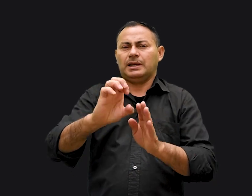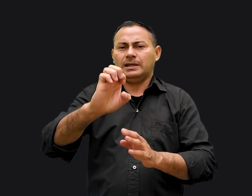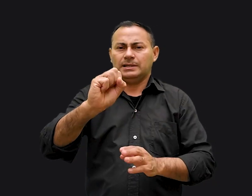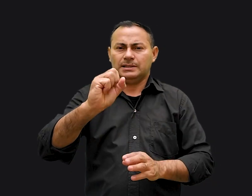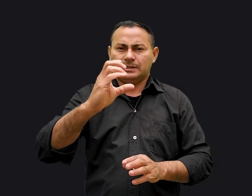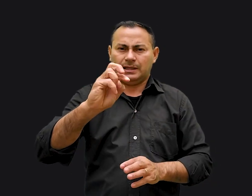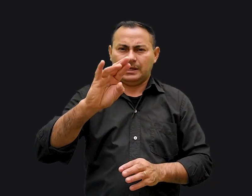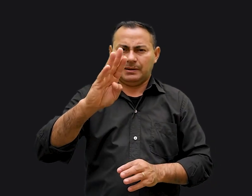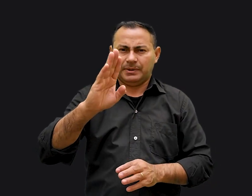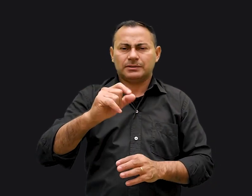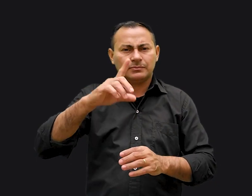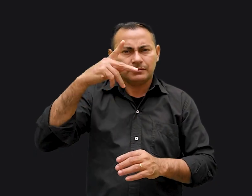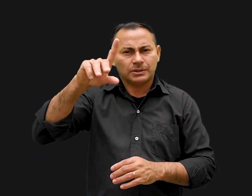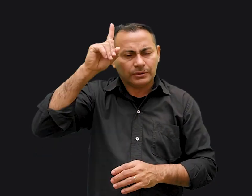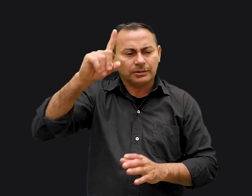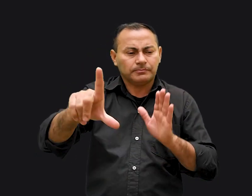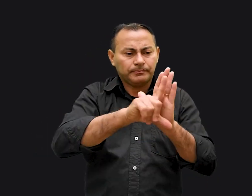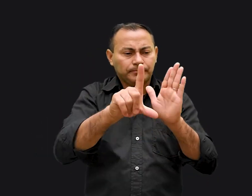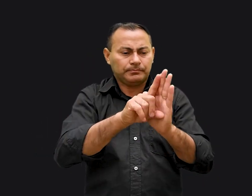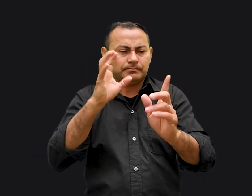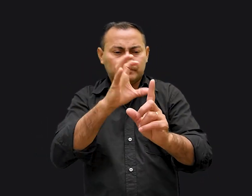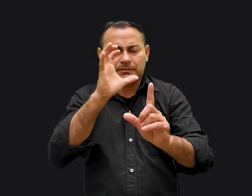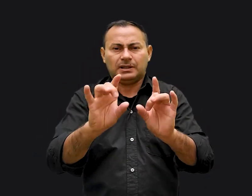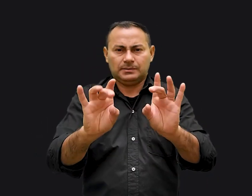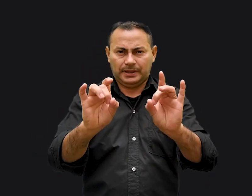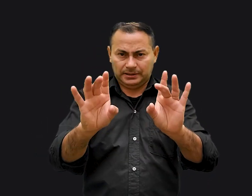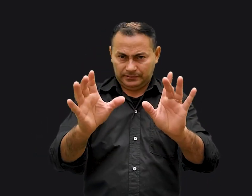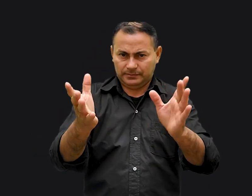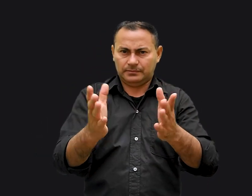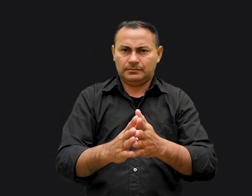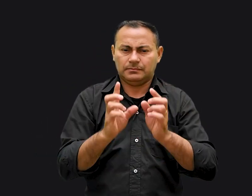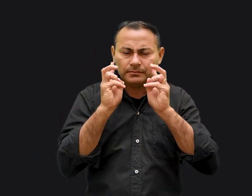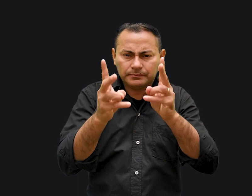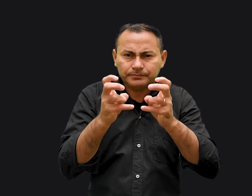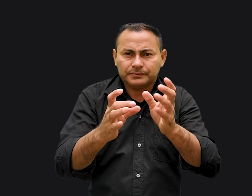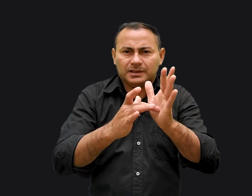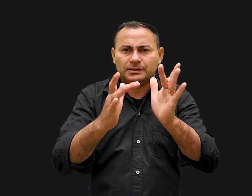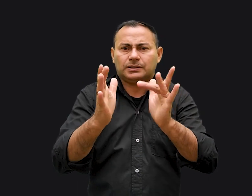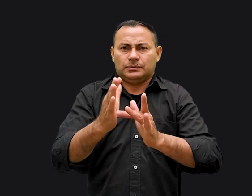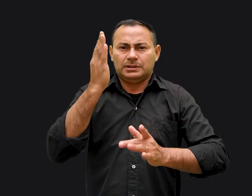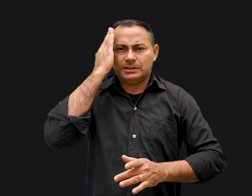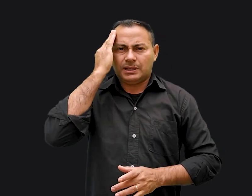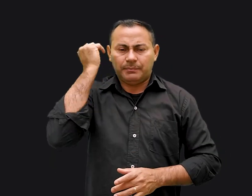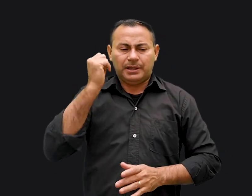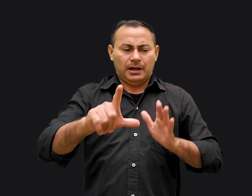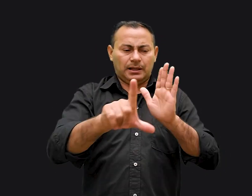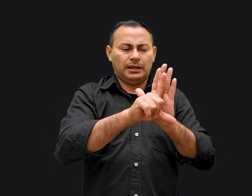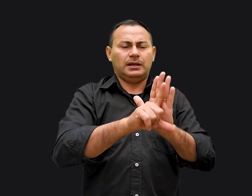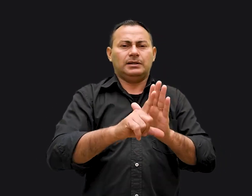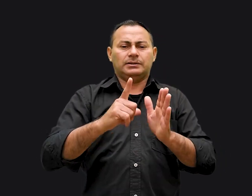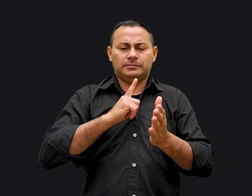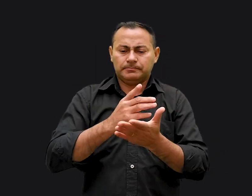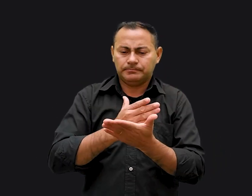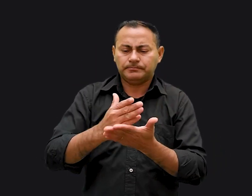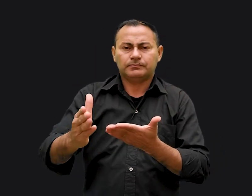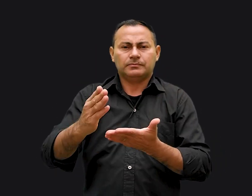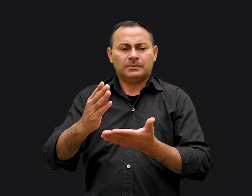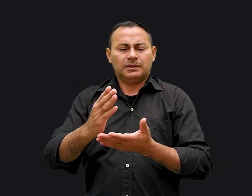nos seus dias, quando a lei estava influenciando algo específico, observamos que Jesus sabia que a lei havia nascido no coração